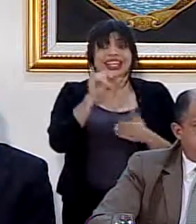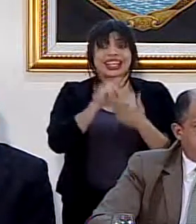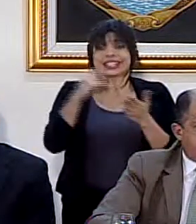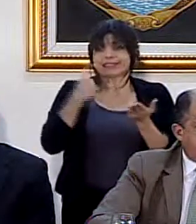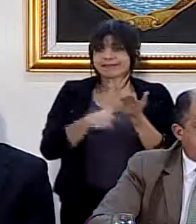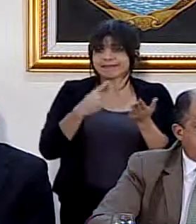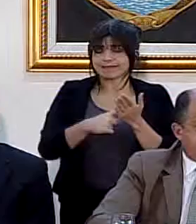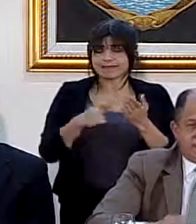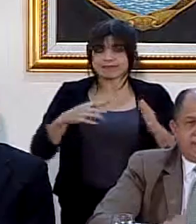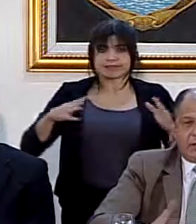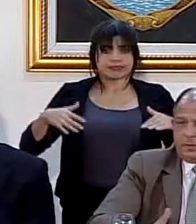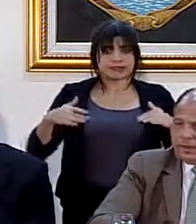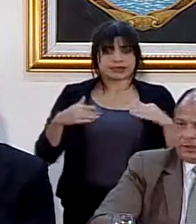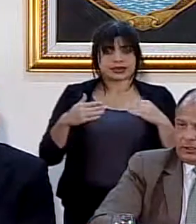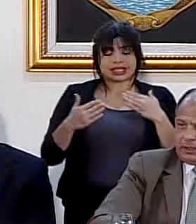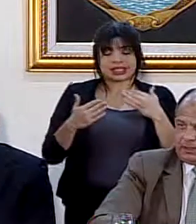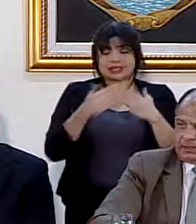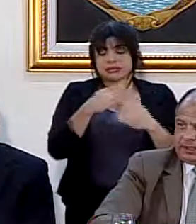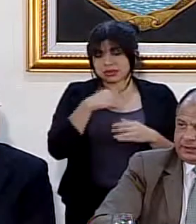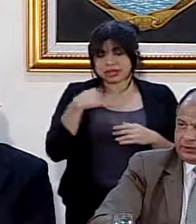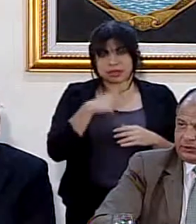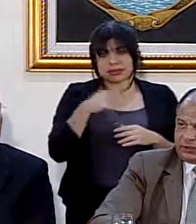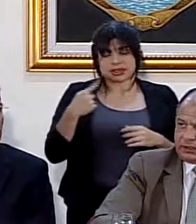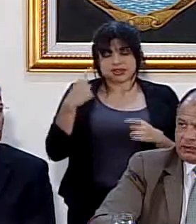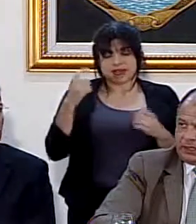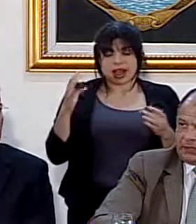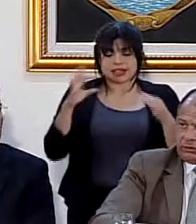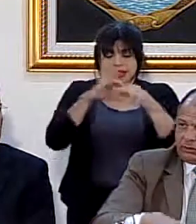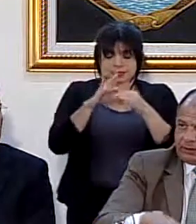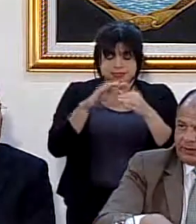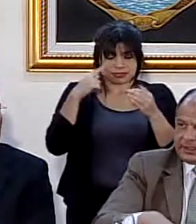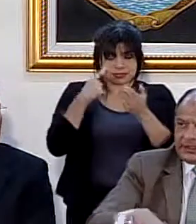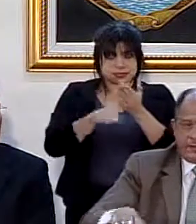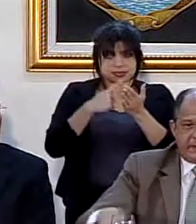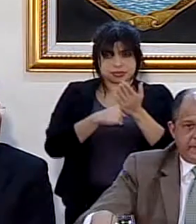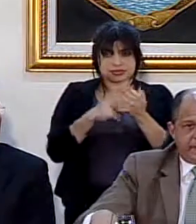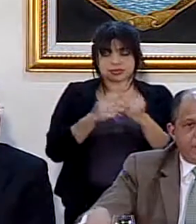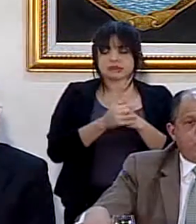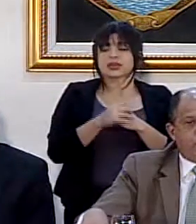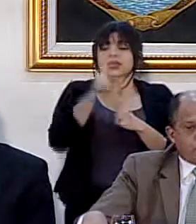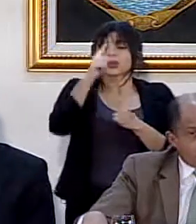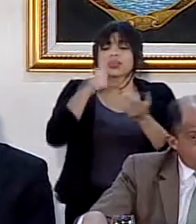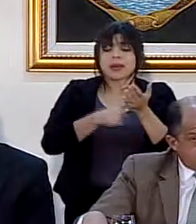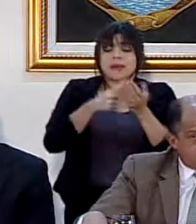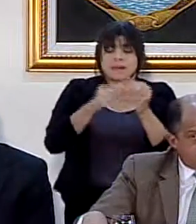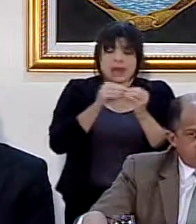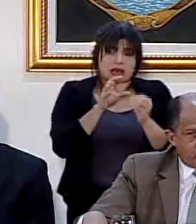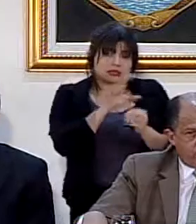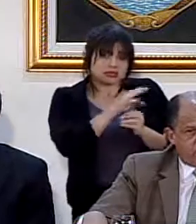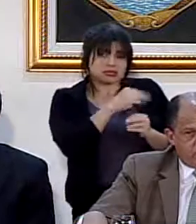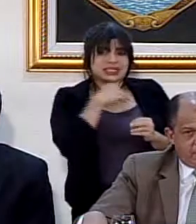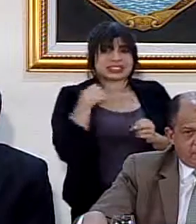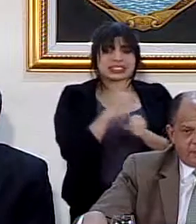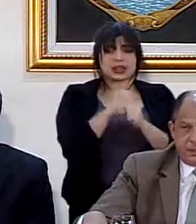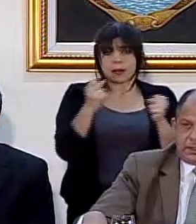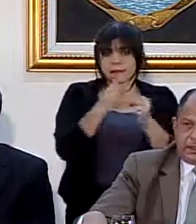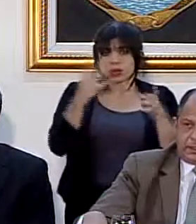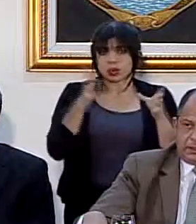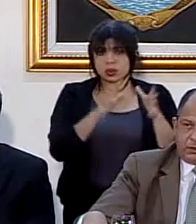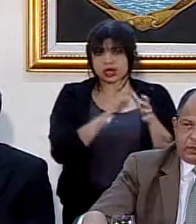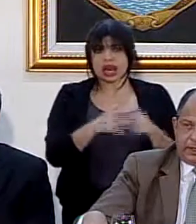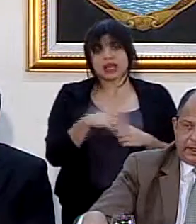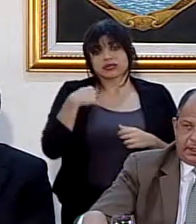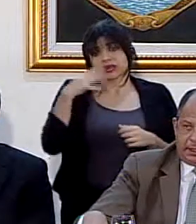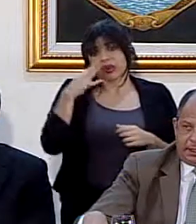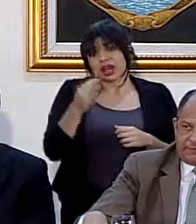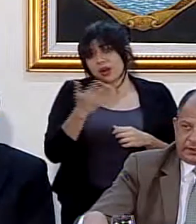debate que no ha sido cercano al Ministerio de la Presidencia. Esto es un debate que es más bien propio del Ministerio de Seguridad Pública y